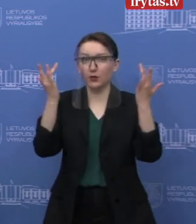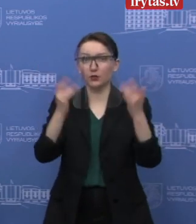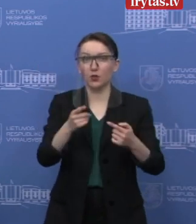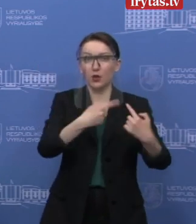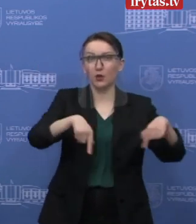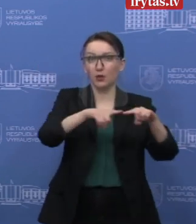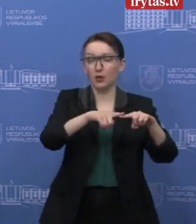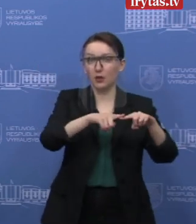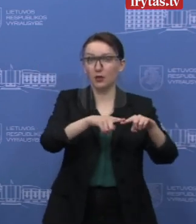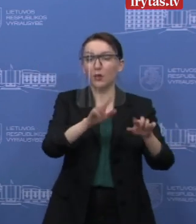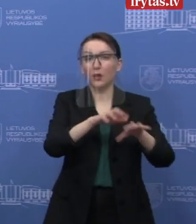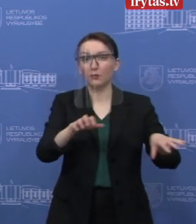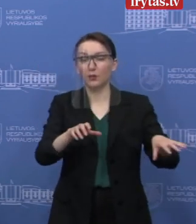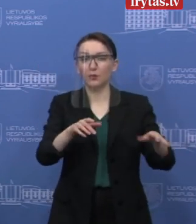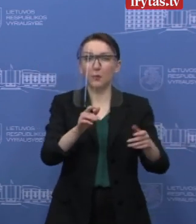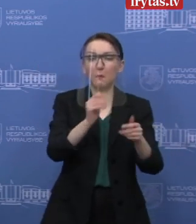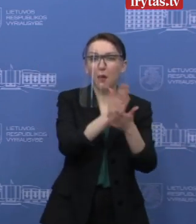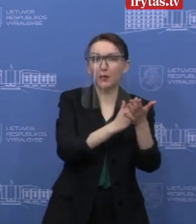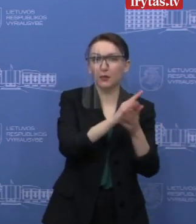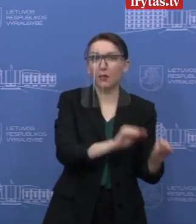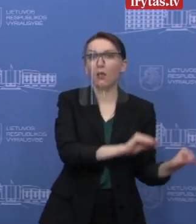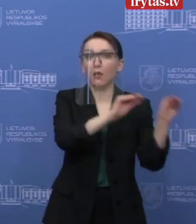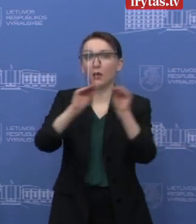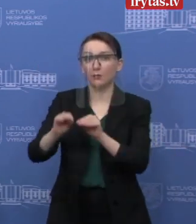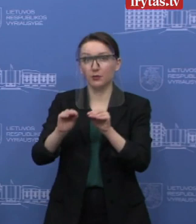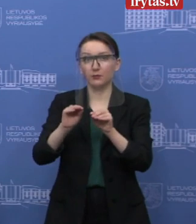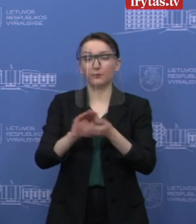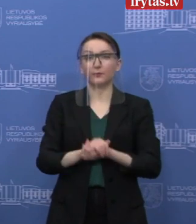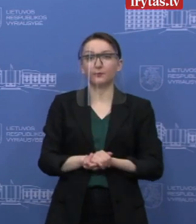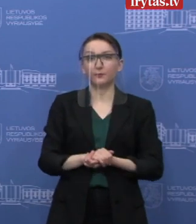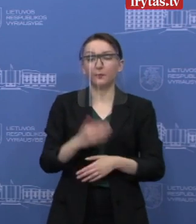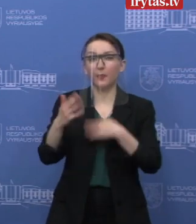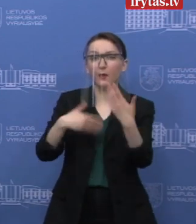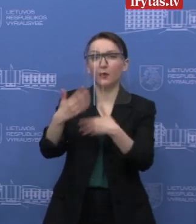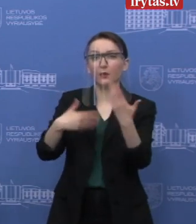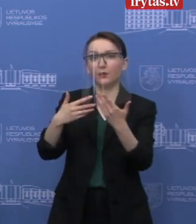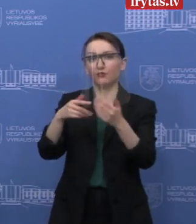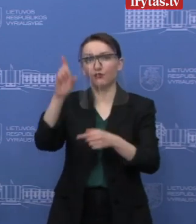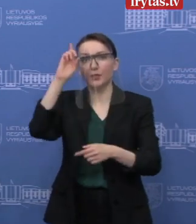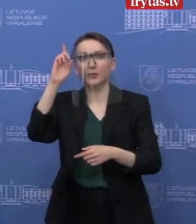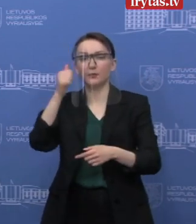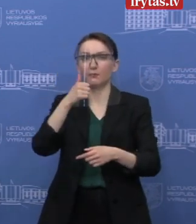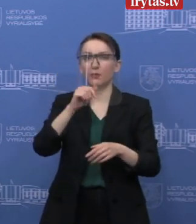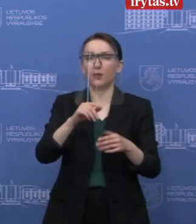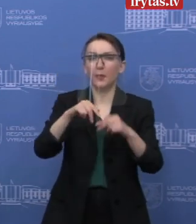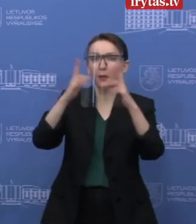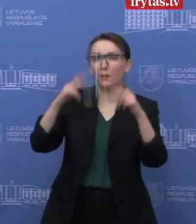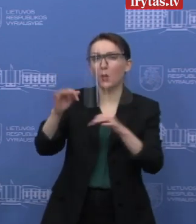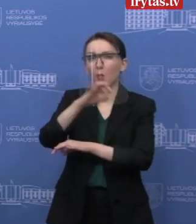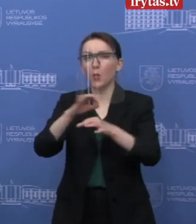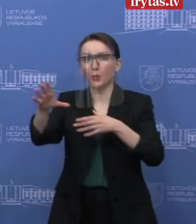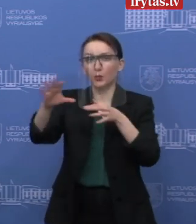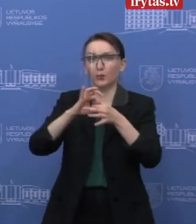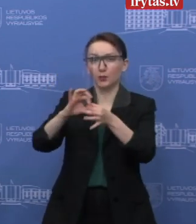sektoriaus, viešojo administravimo patirtį, perteikti besivystančiomis šalimis per tarptautinius